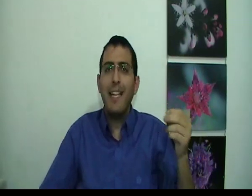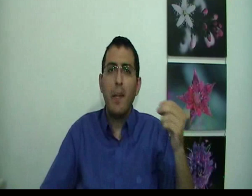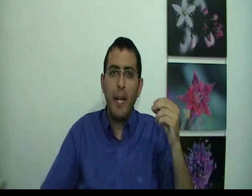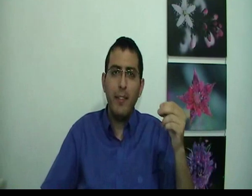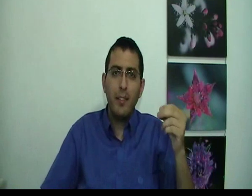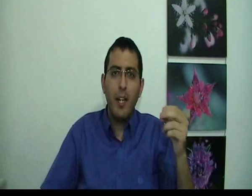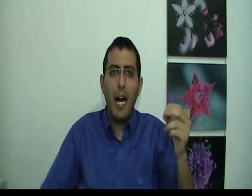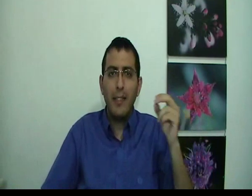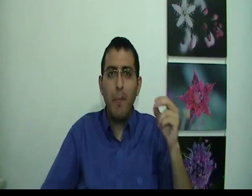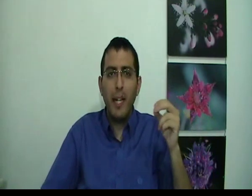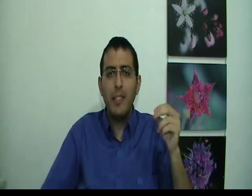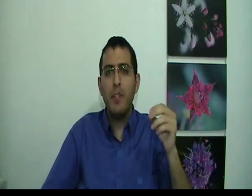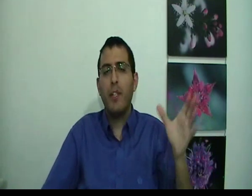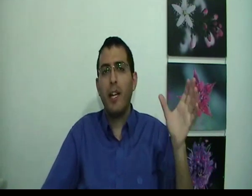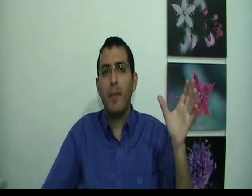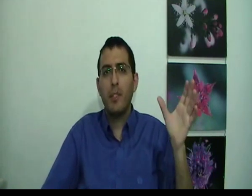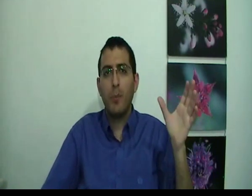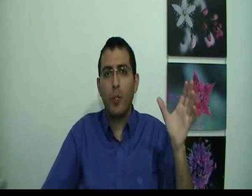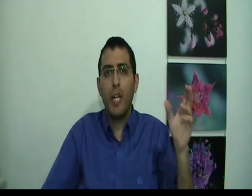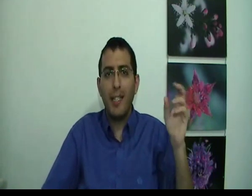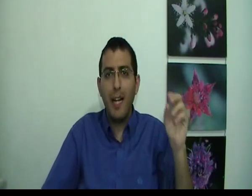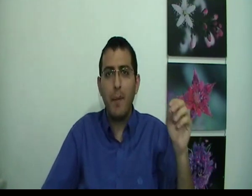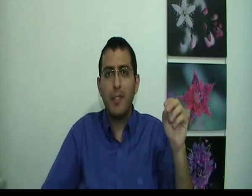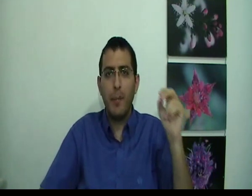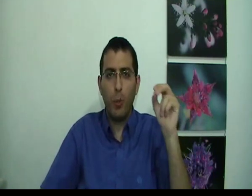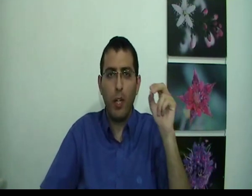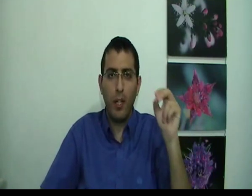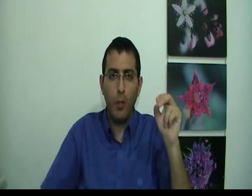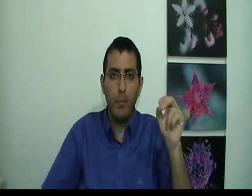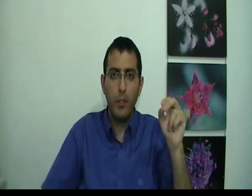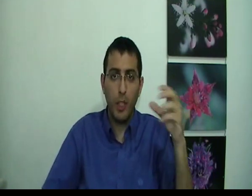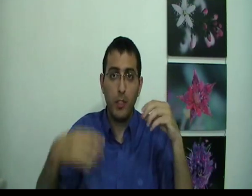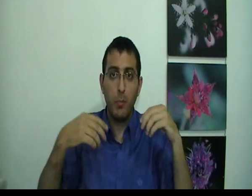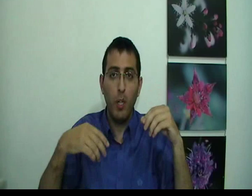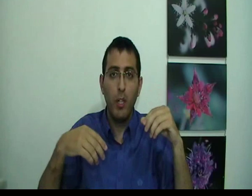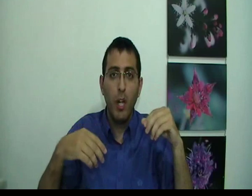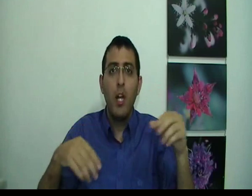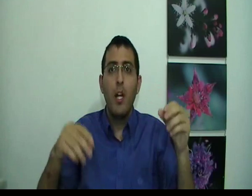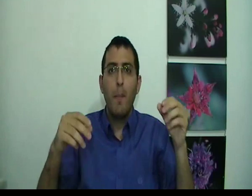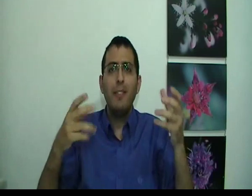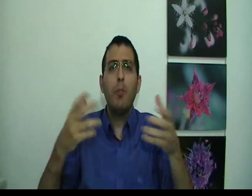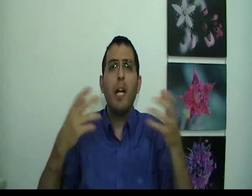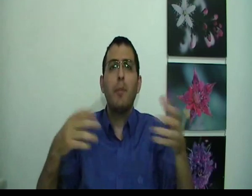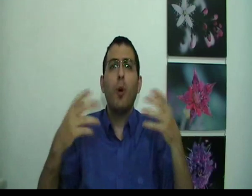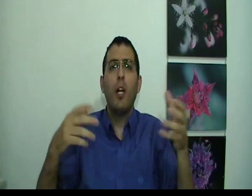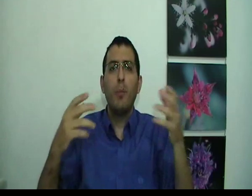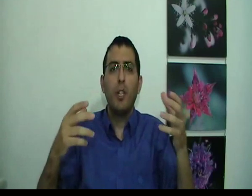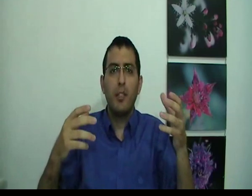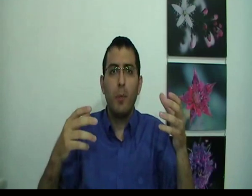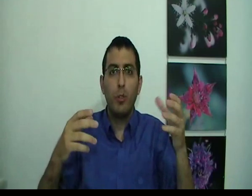האמת האדם בעצם מתווכח עם עצמו כשהאדם נמצא בתוך החלום של עצמו מה זאת אומרת בתוך חלום של עצמו זאת